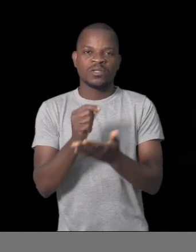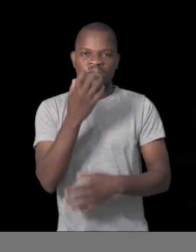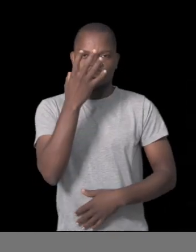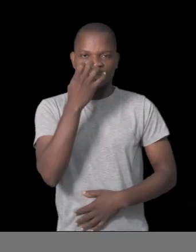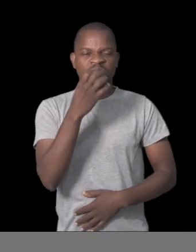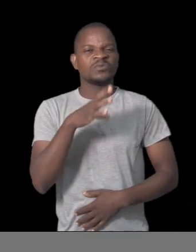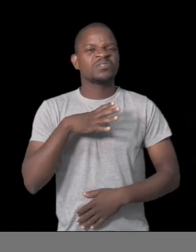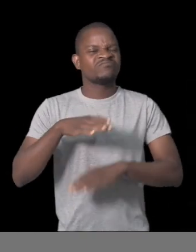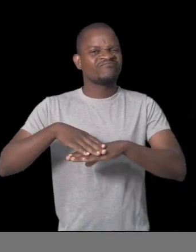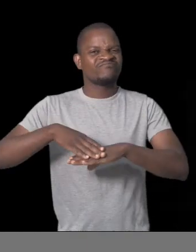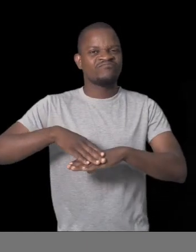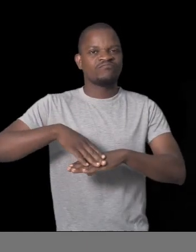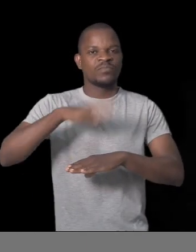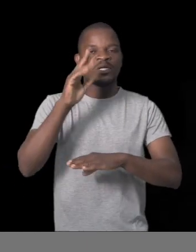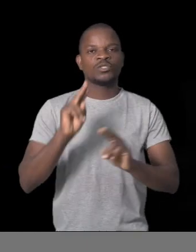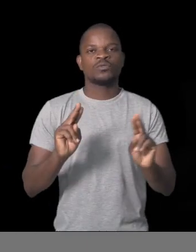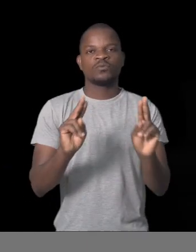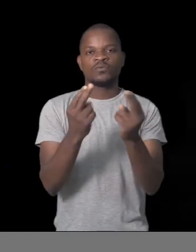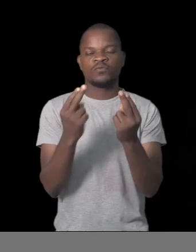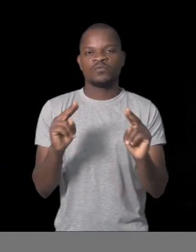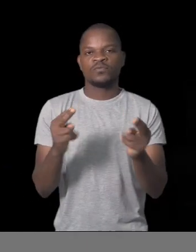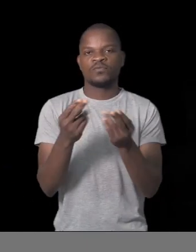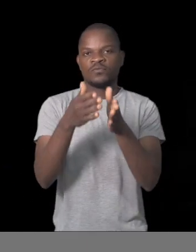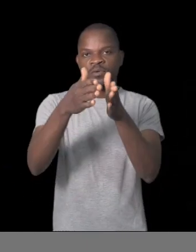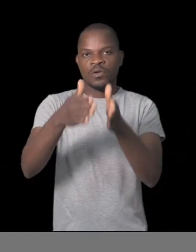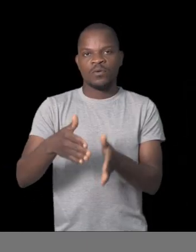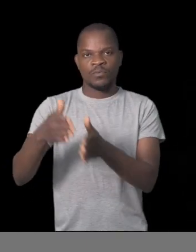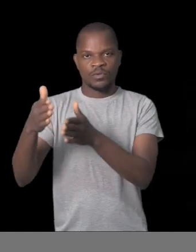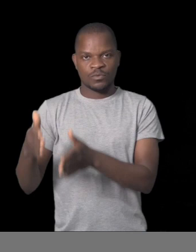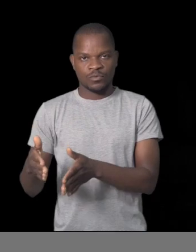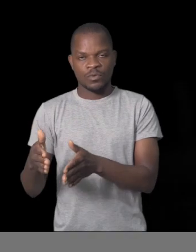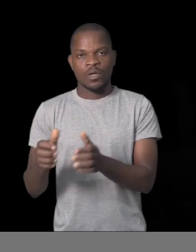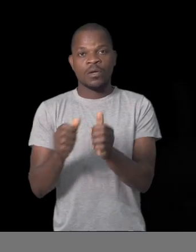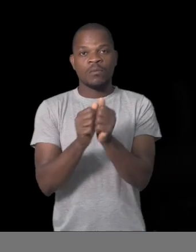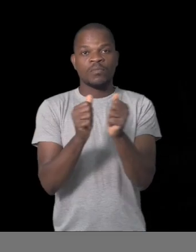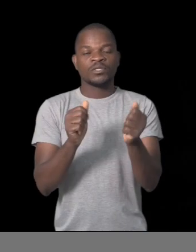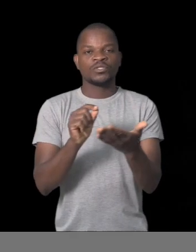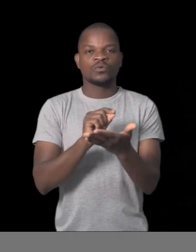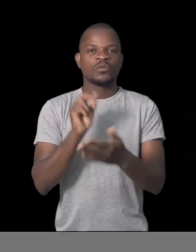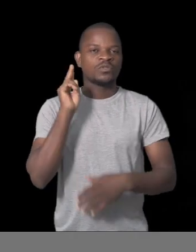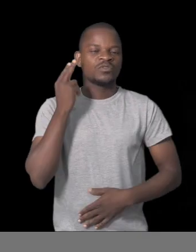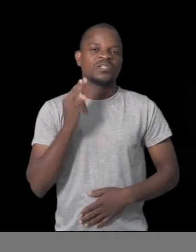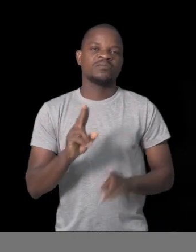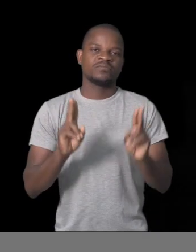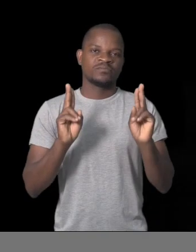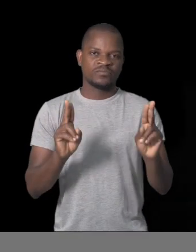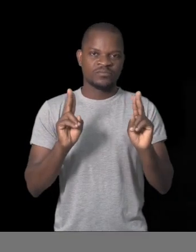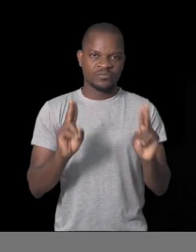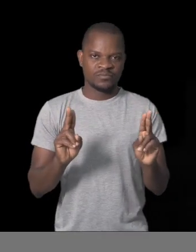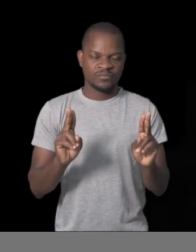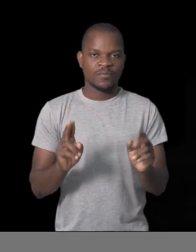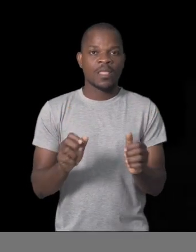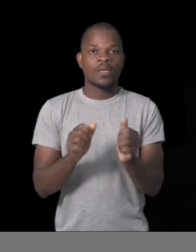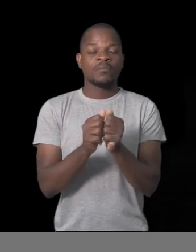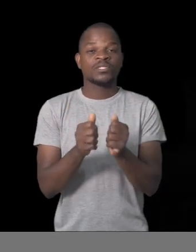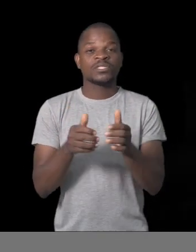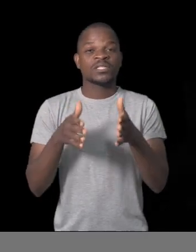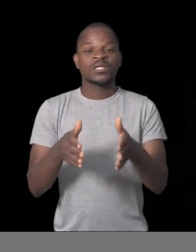novos ingressos que a escola secundária Jusina Machal. Para a oitava classe, por exemplo, são